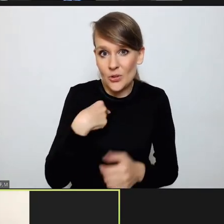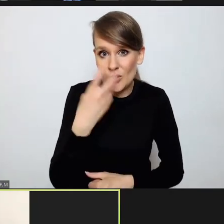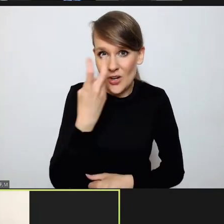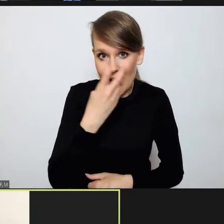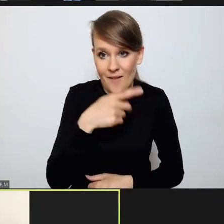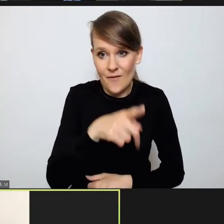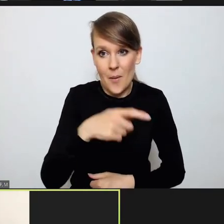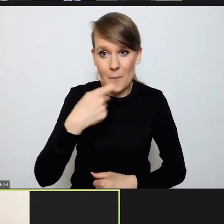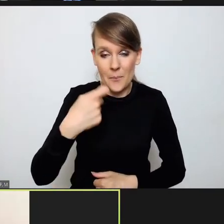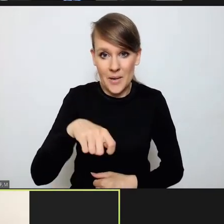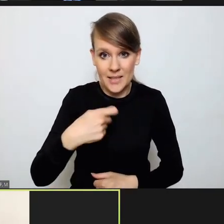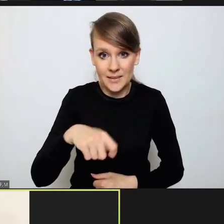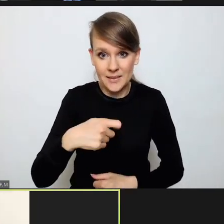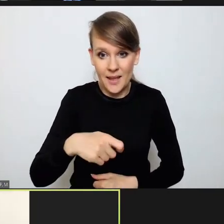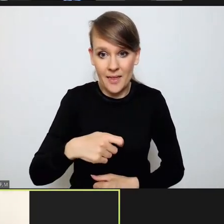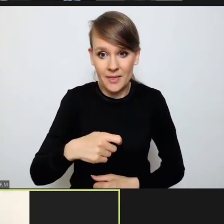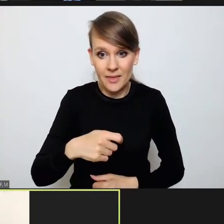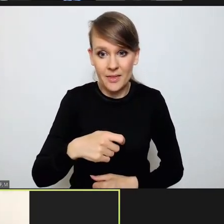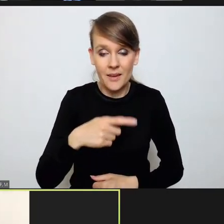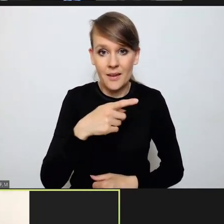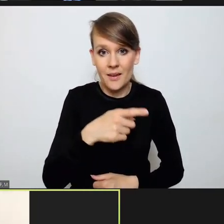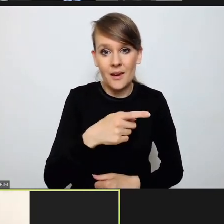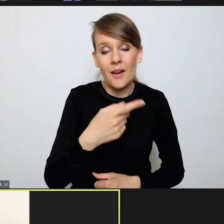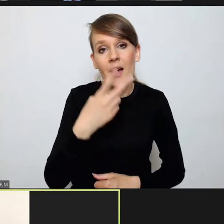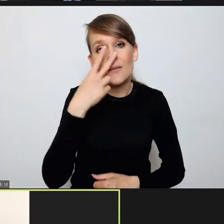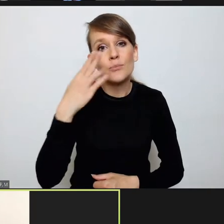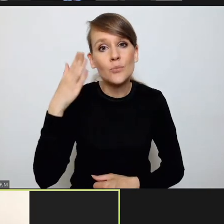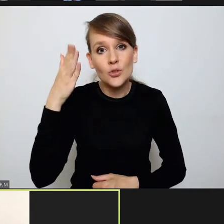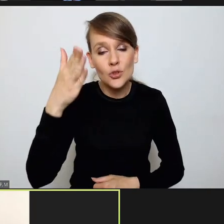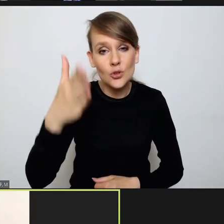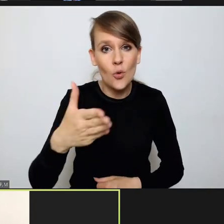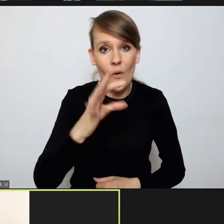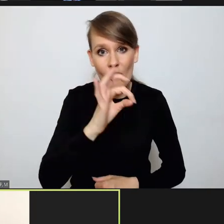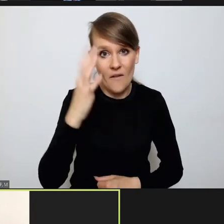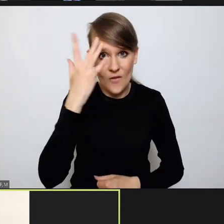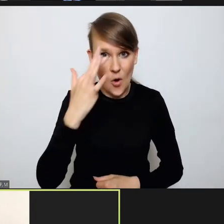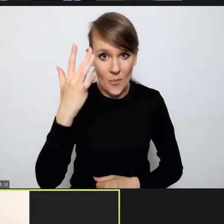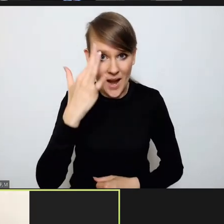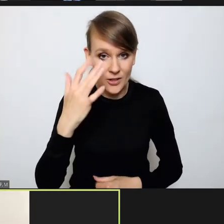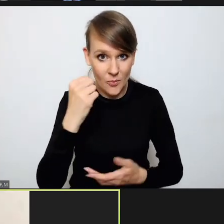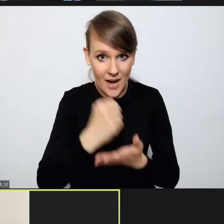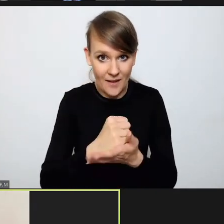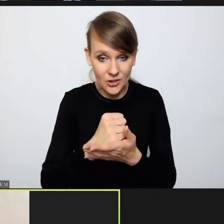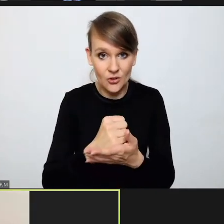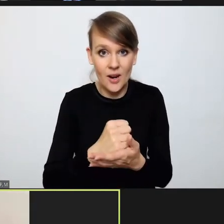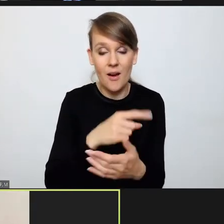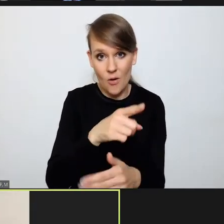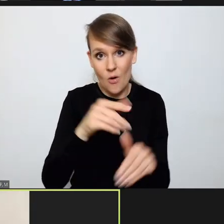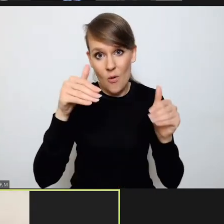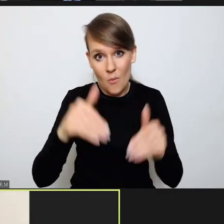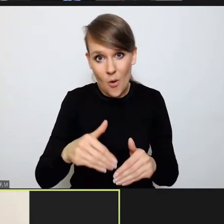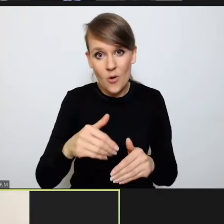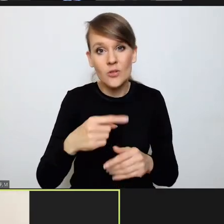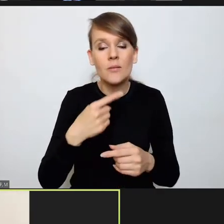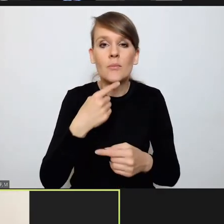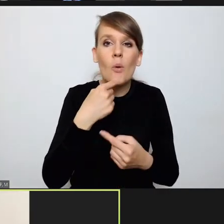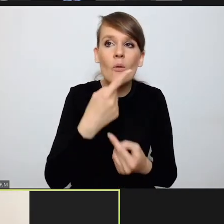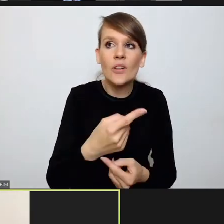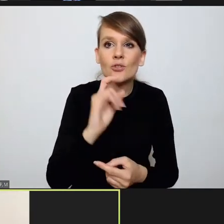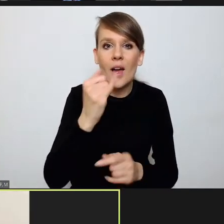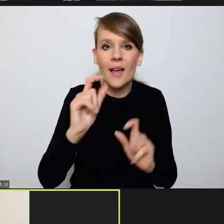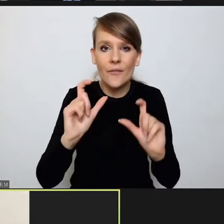prezydent gdzieś wybiegając w przyszłość w swojej wyobraźni prawniczej jest w stanie wskazać wydarzenie